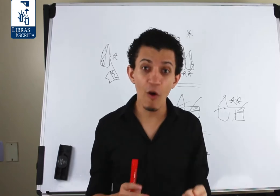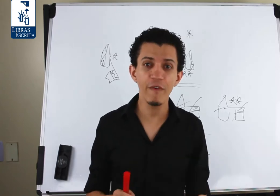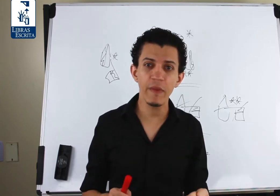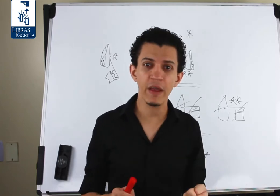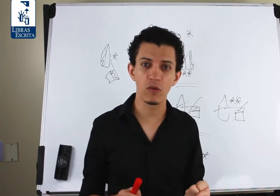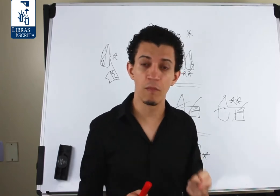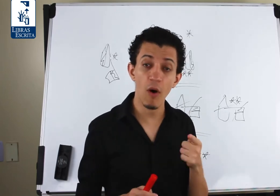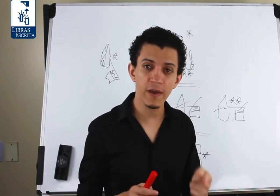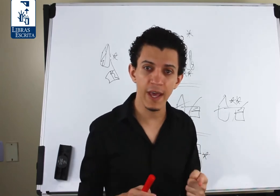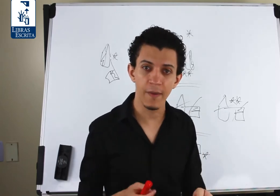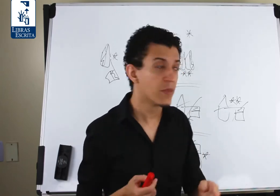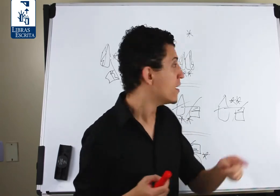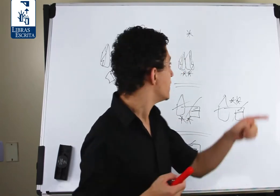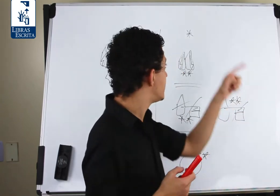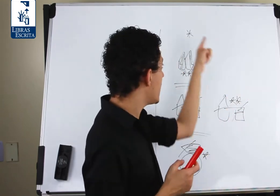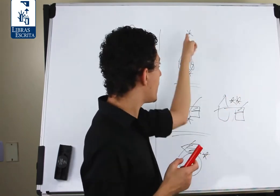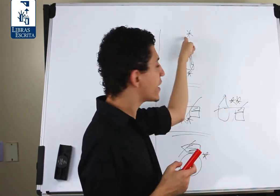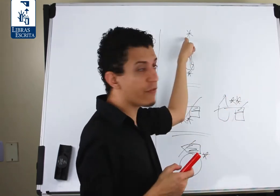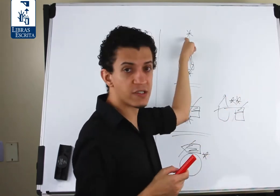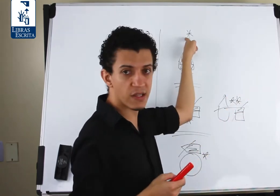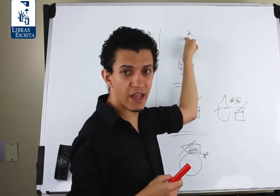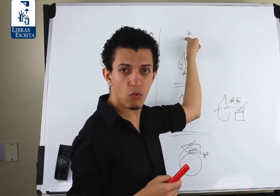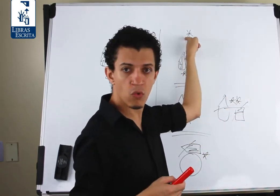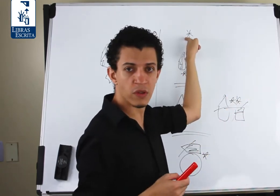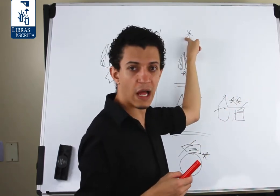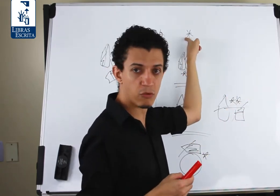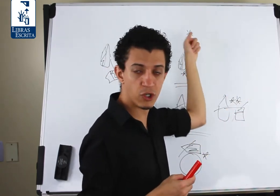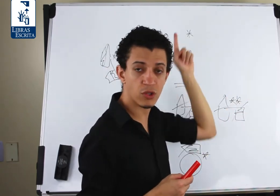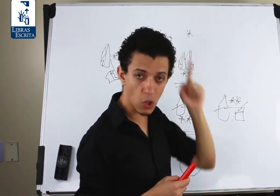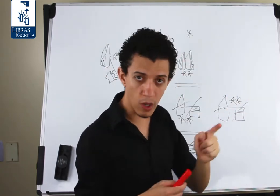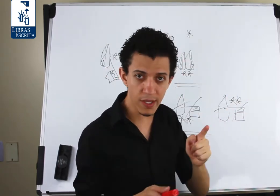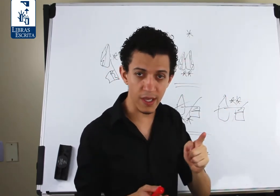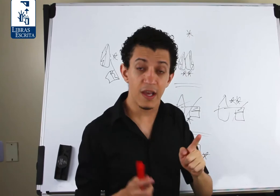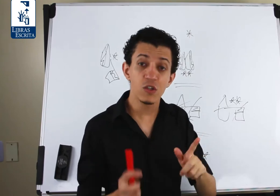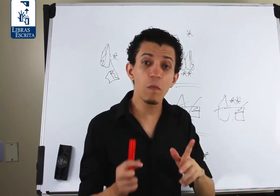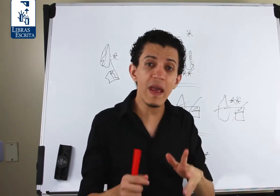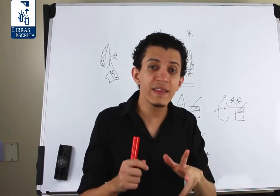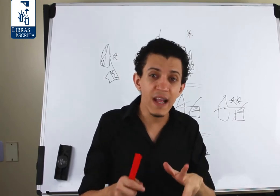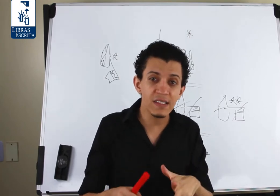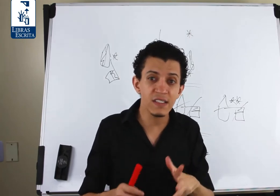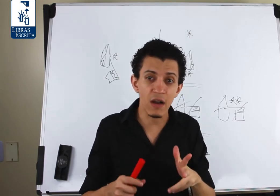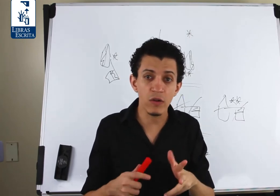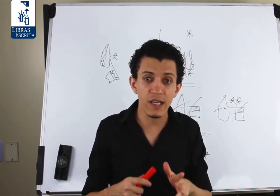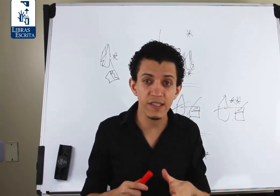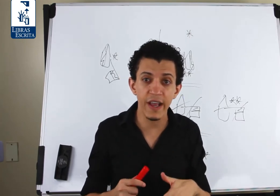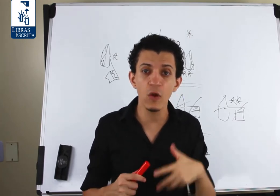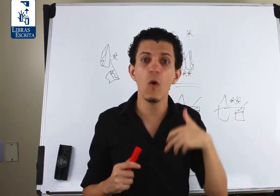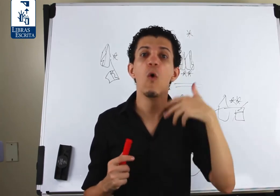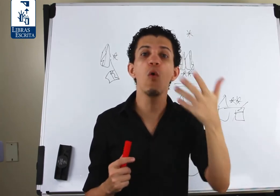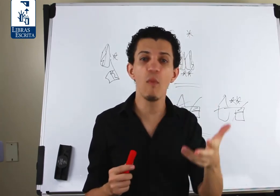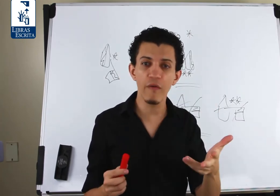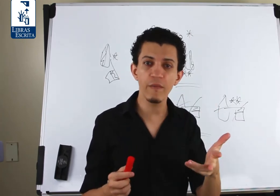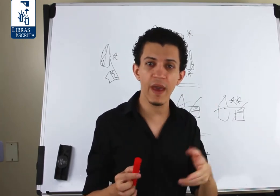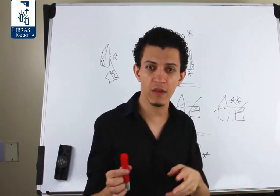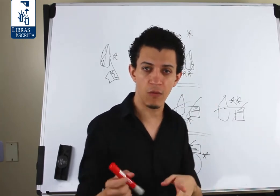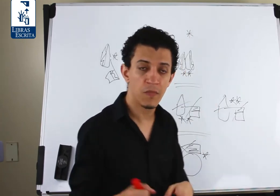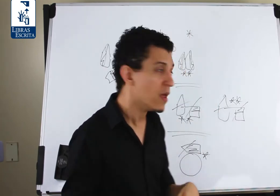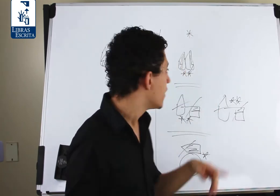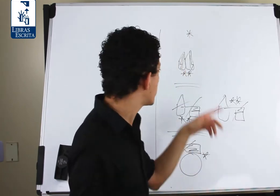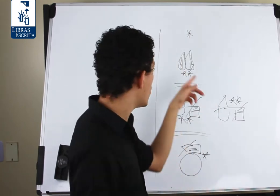movimento. Por quê? Sempre que você tem um contato de toque, subentende-se que está acontecendo um movimento. Então,